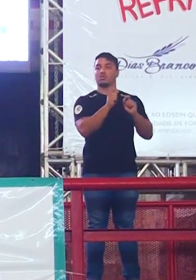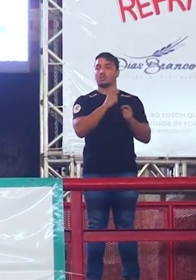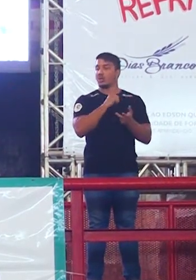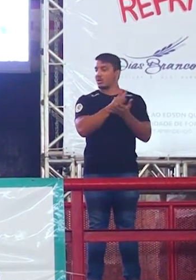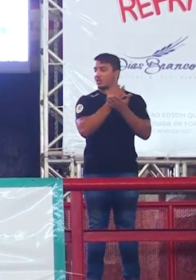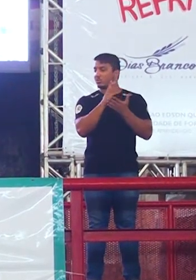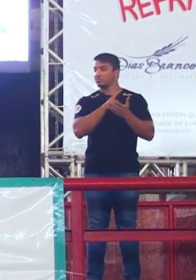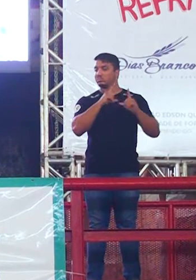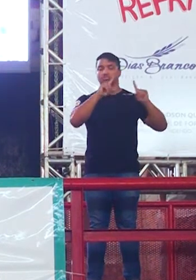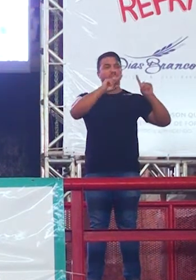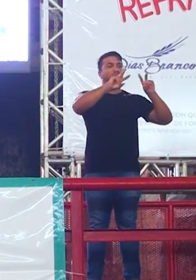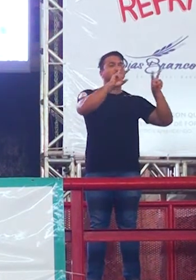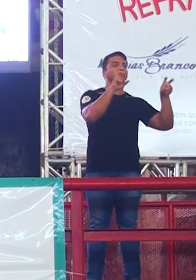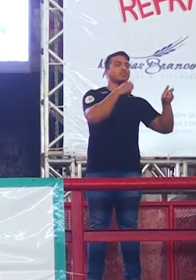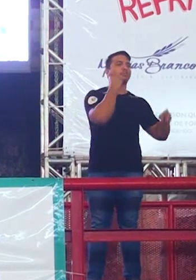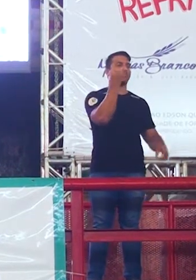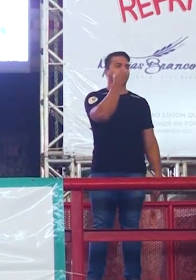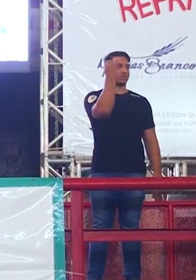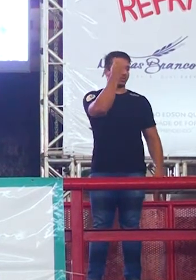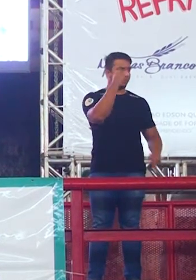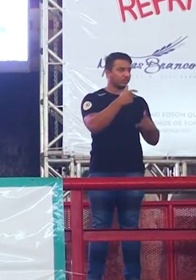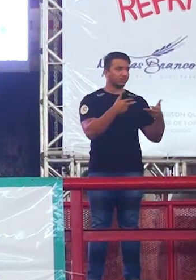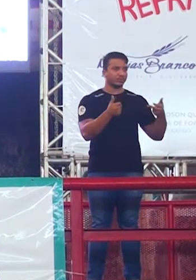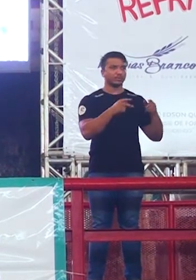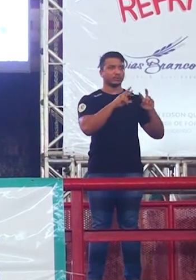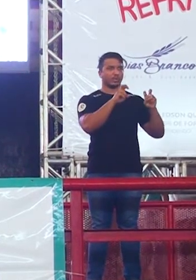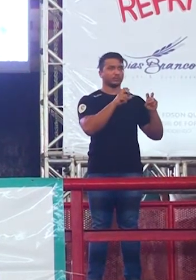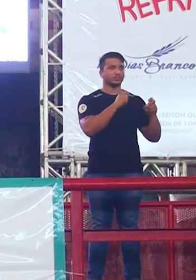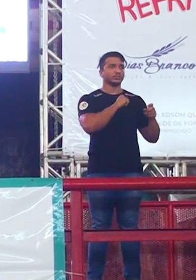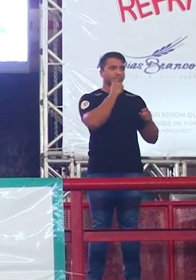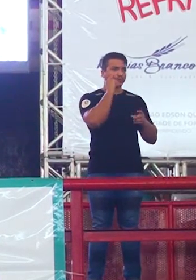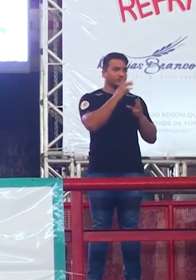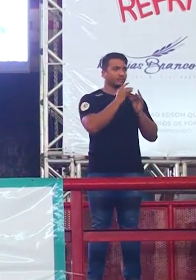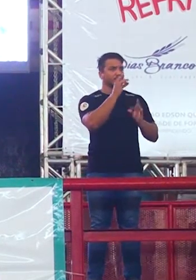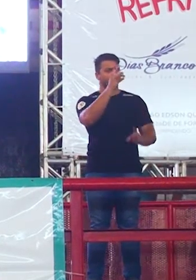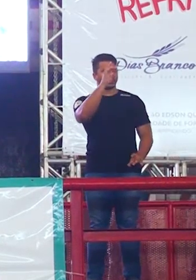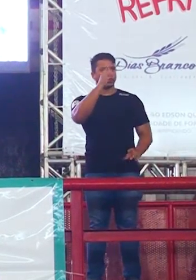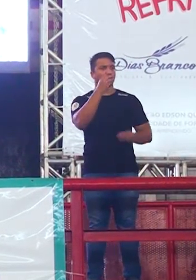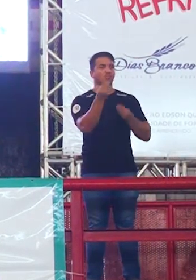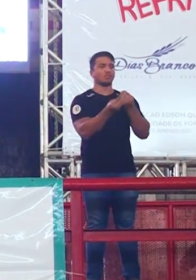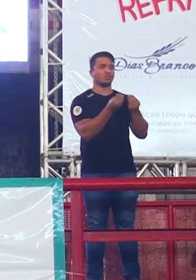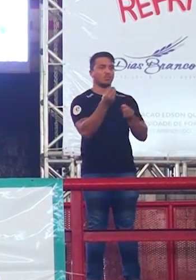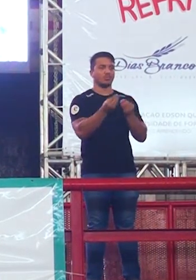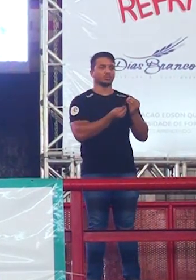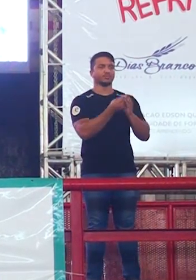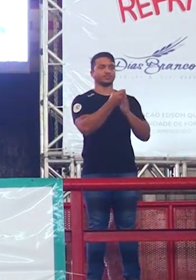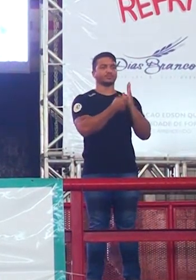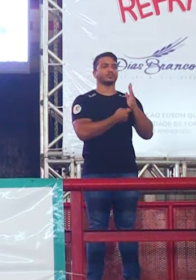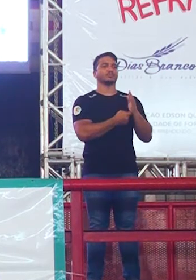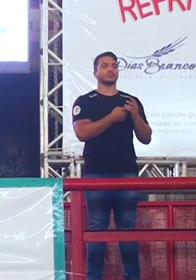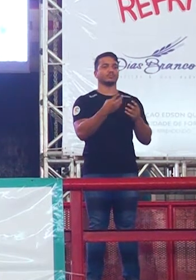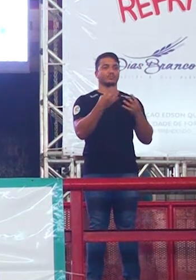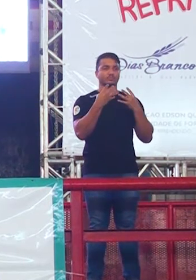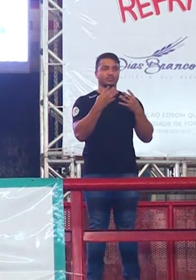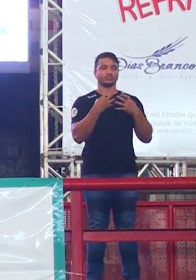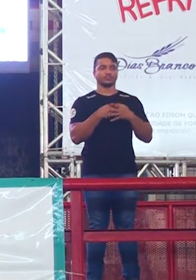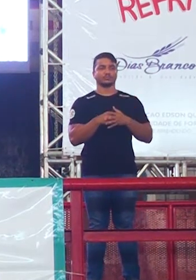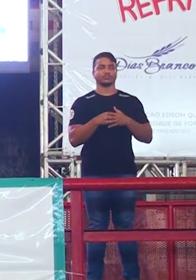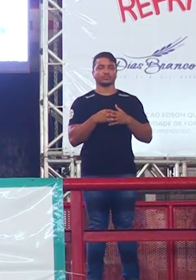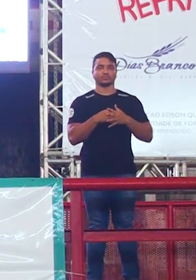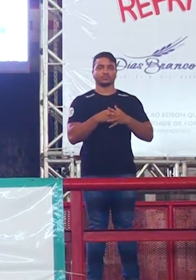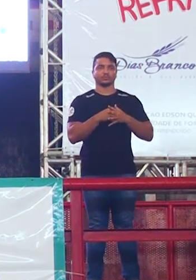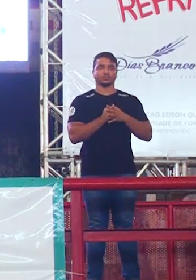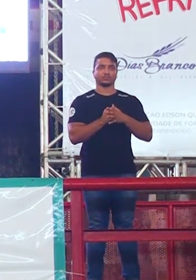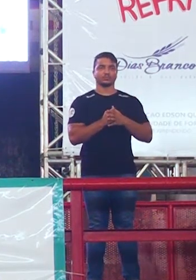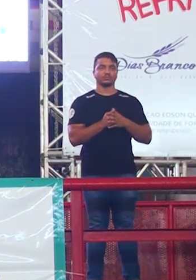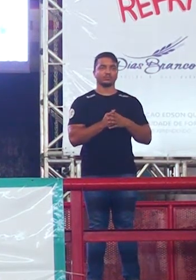diretrizes, alguns pontos importantes, para que você possa realmente ser bem conduzido. Nossa prova